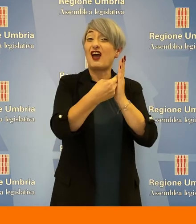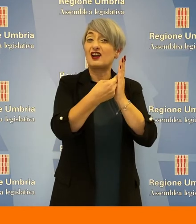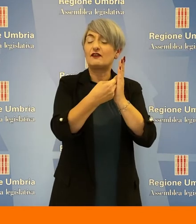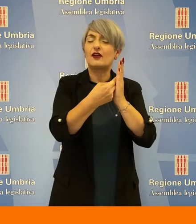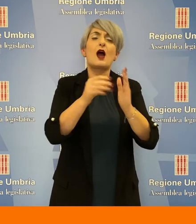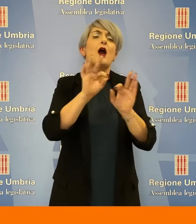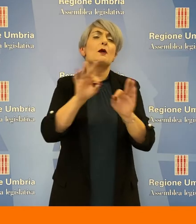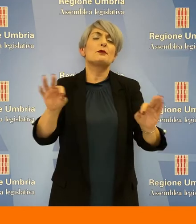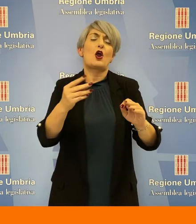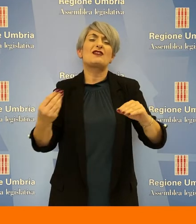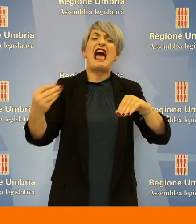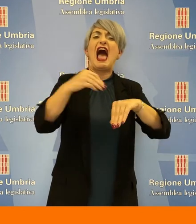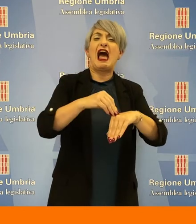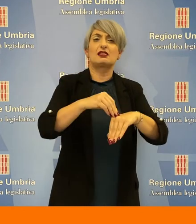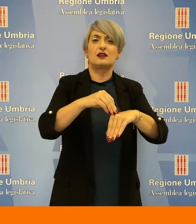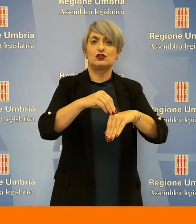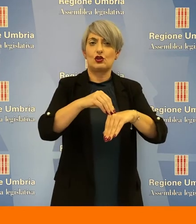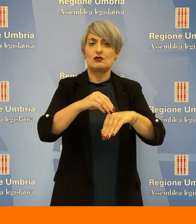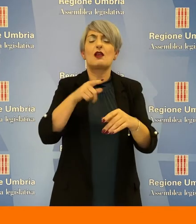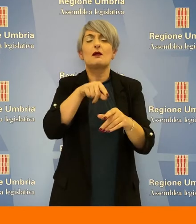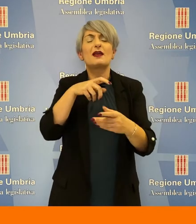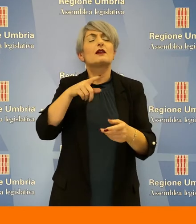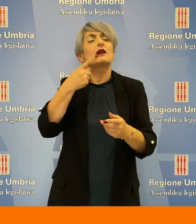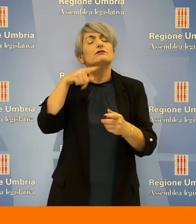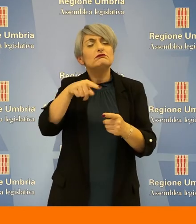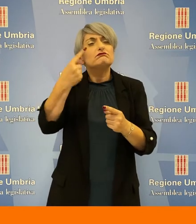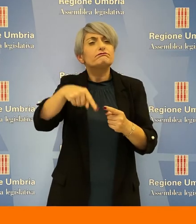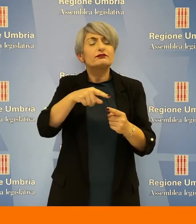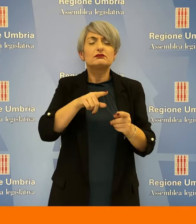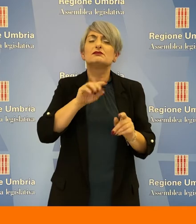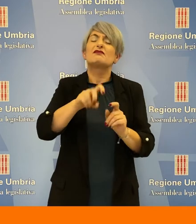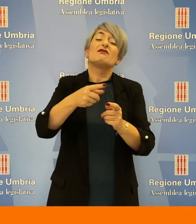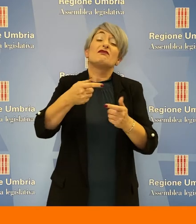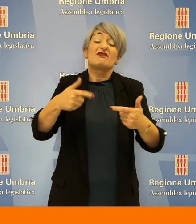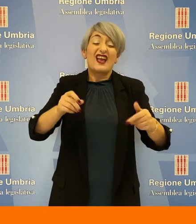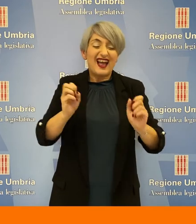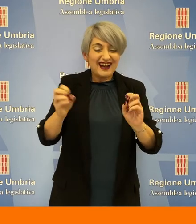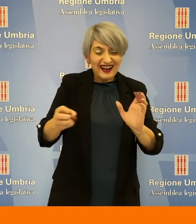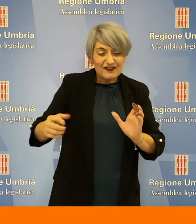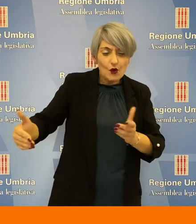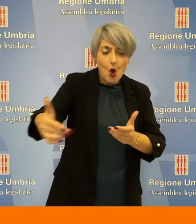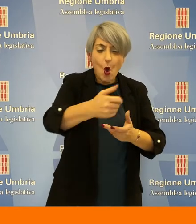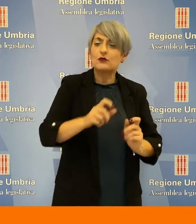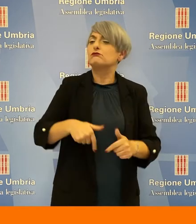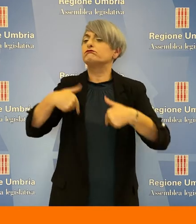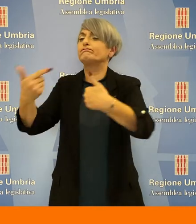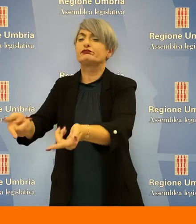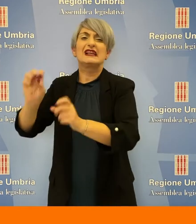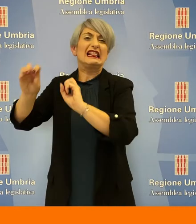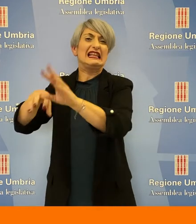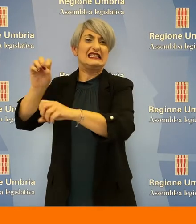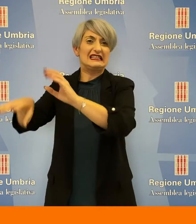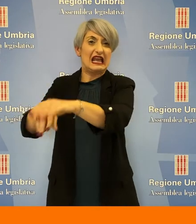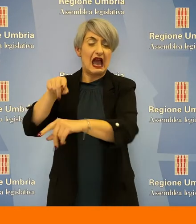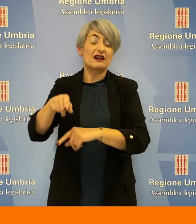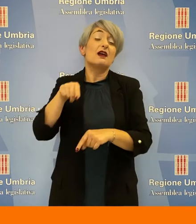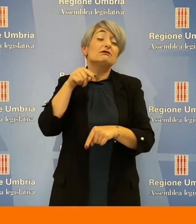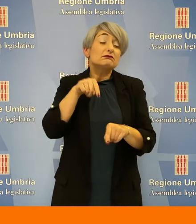'interno della tariffa è stata compresa un addizionale relativa al contributo per il conferimento in discarica, la cosiddetta ecotassa